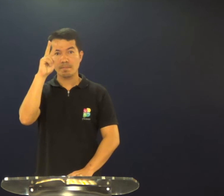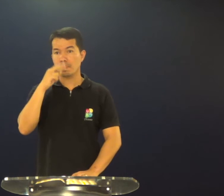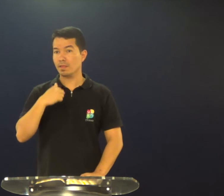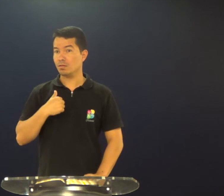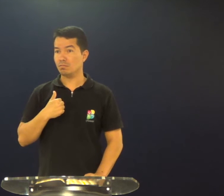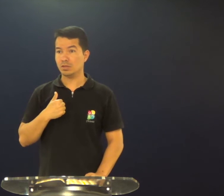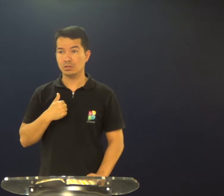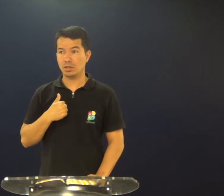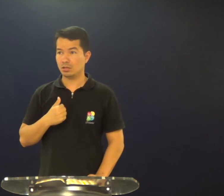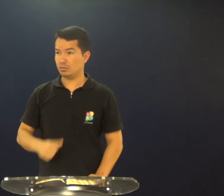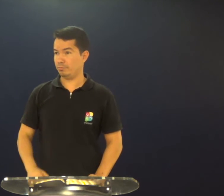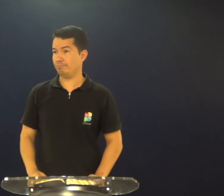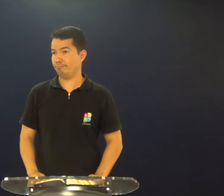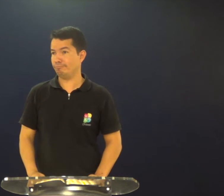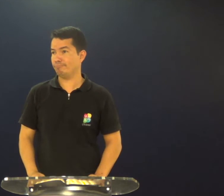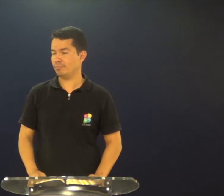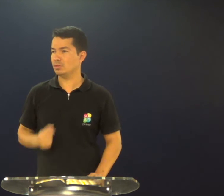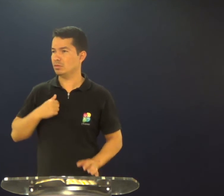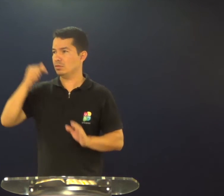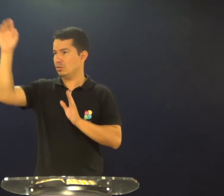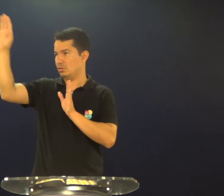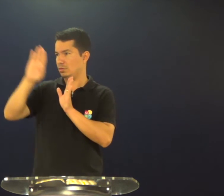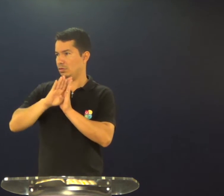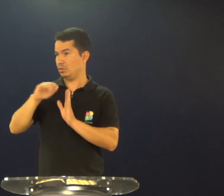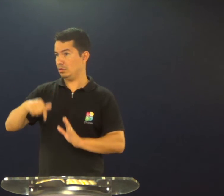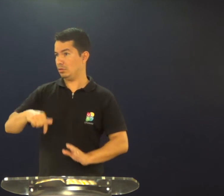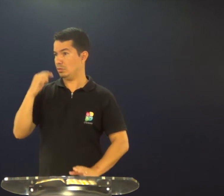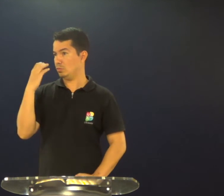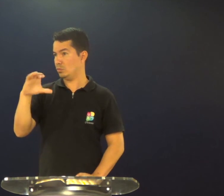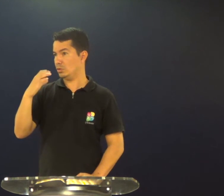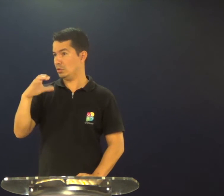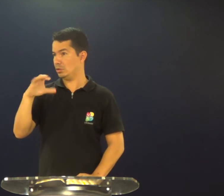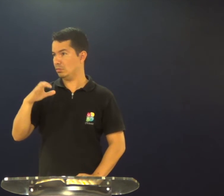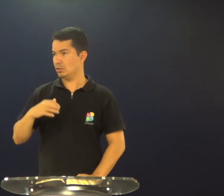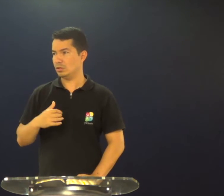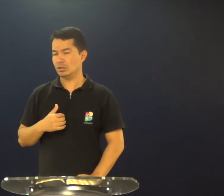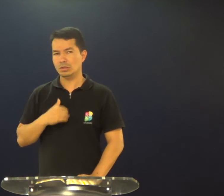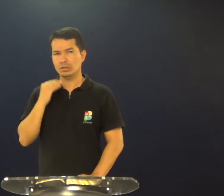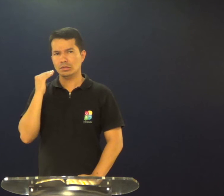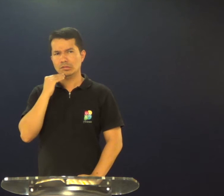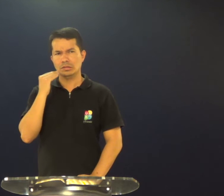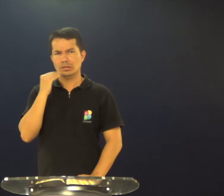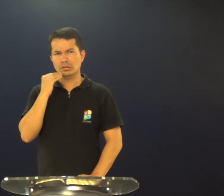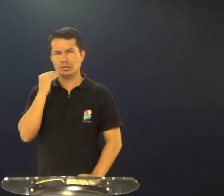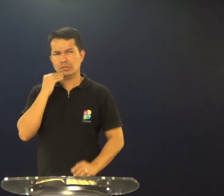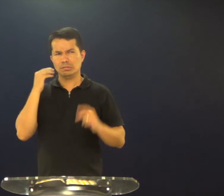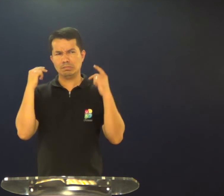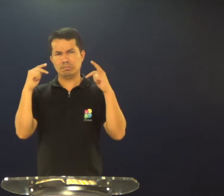eu me lembro por exemplo de mim quando eu cheguei aqui em Curitiba,